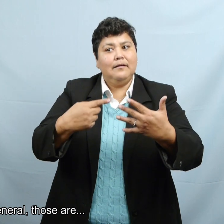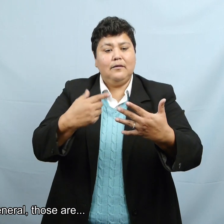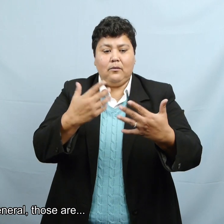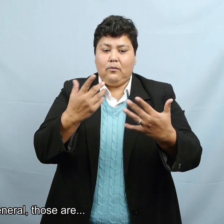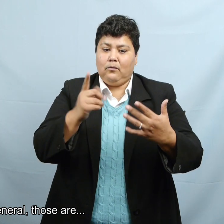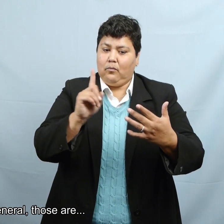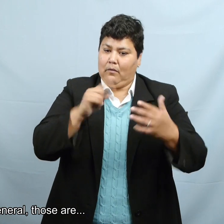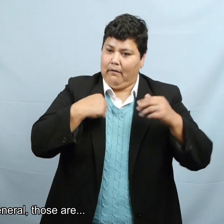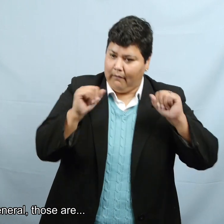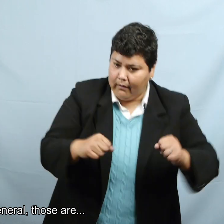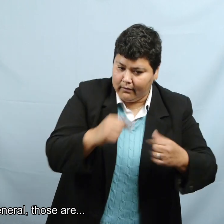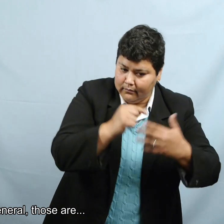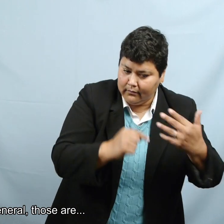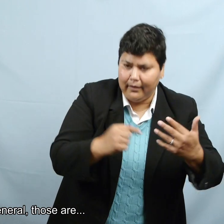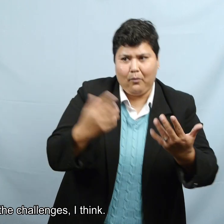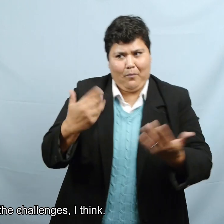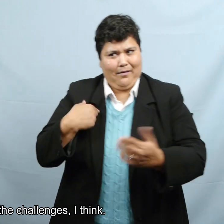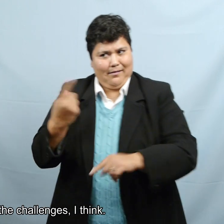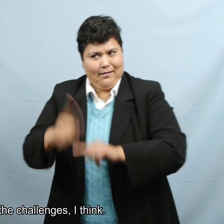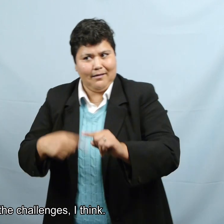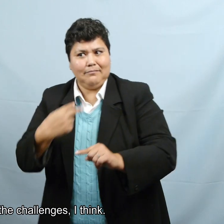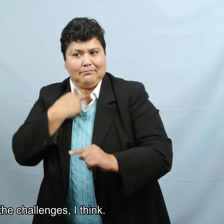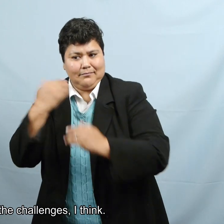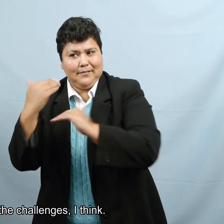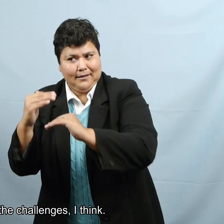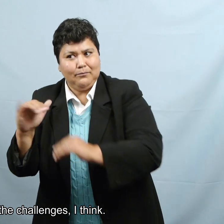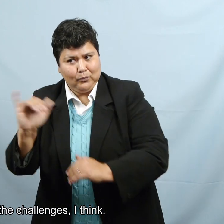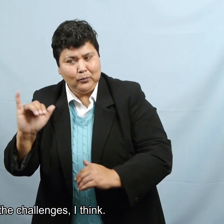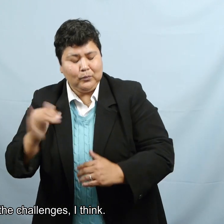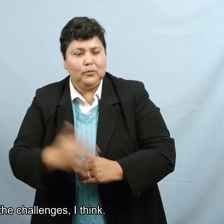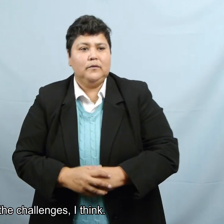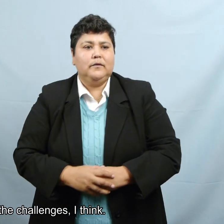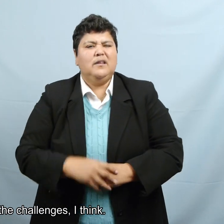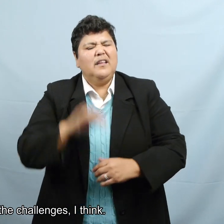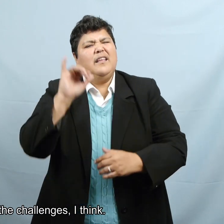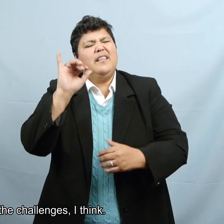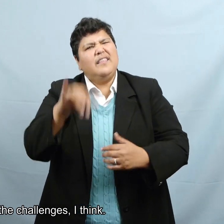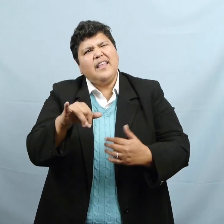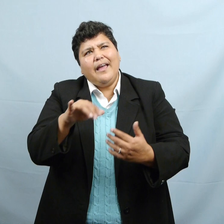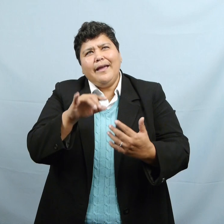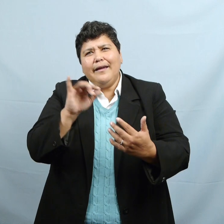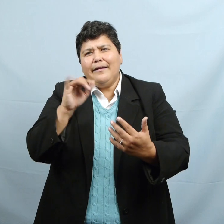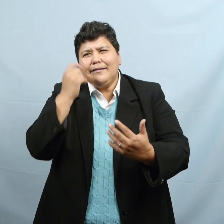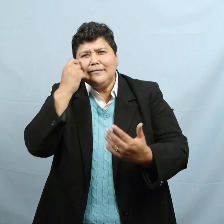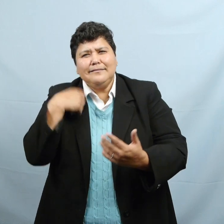En general, esos son algunos de los retos, yo pienso.